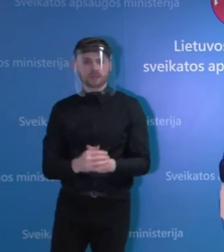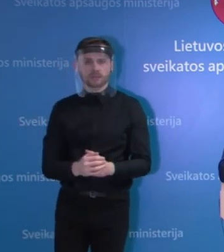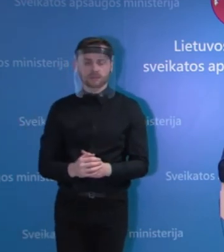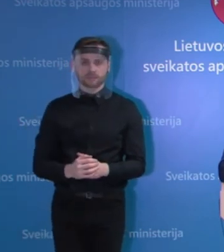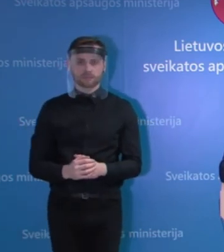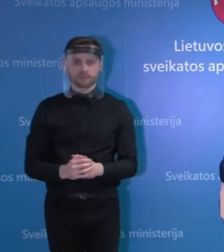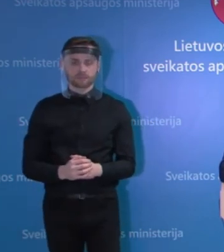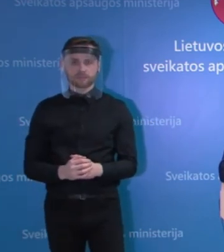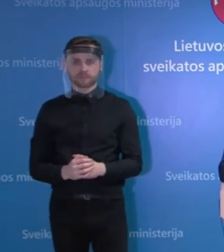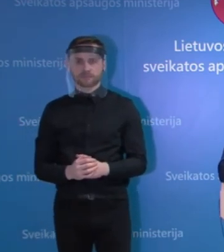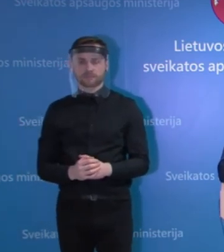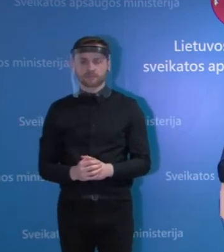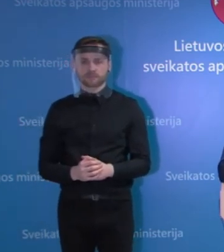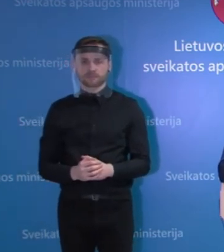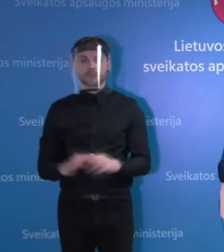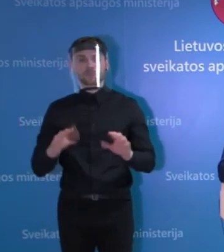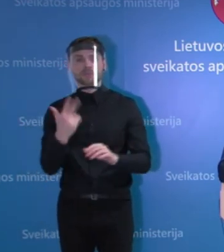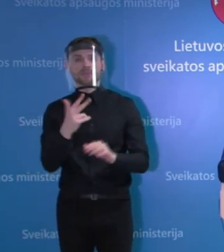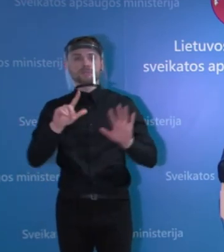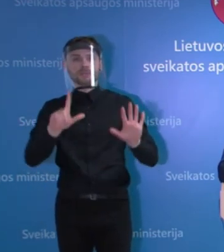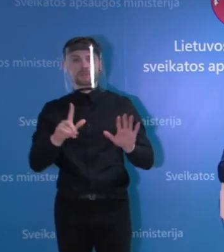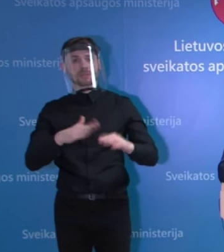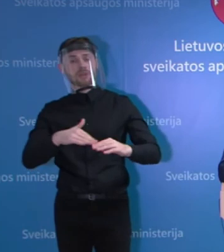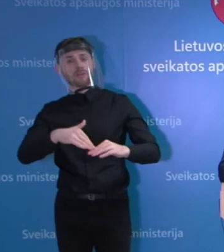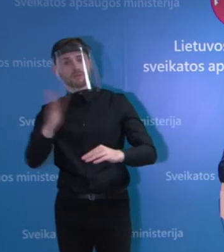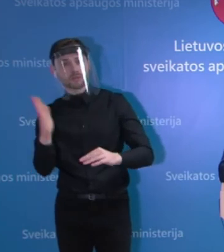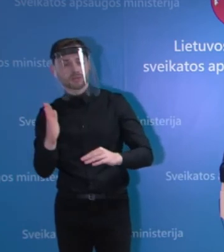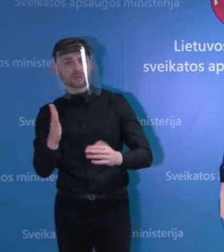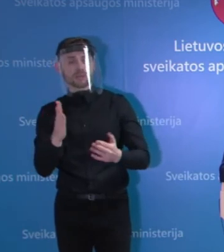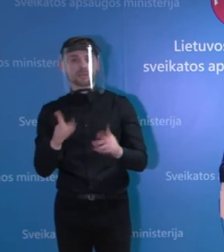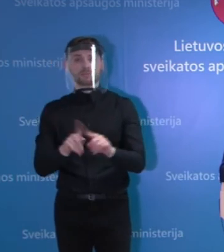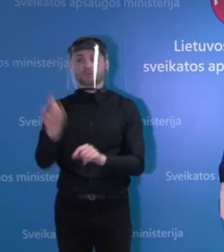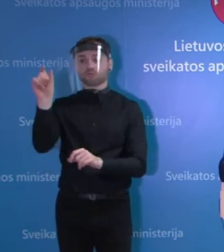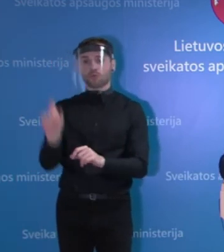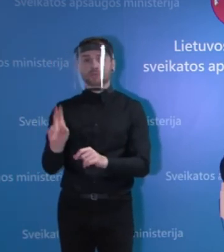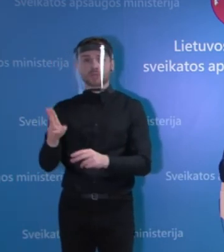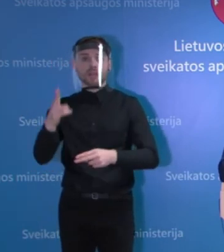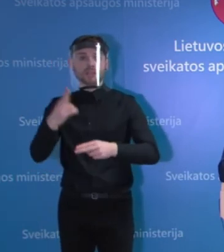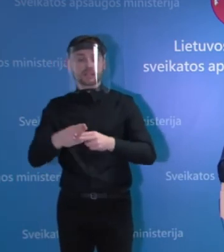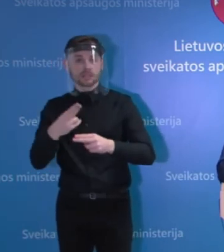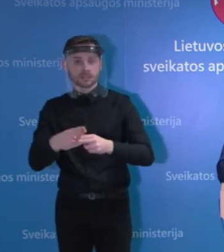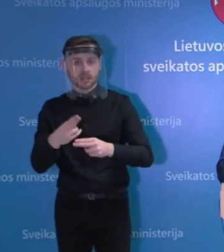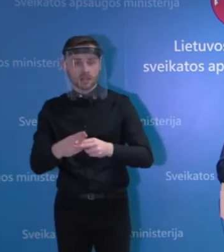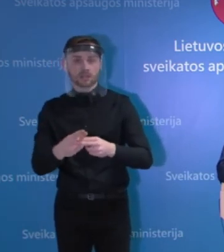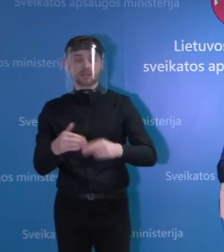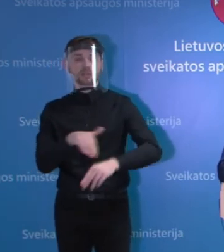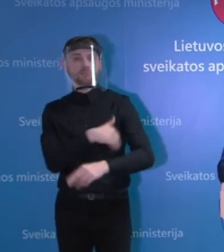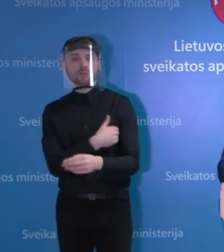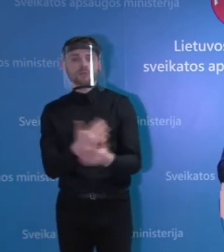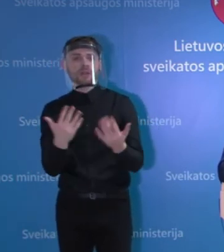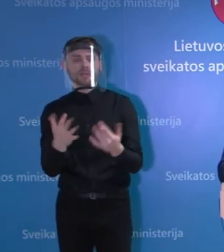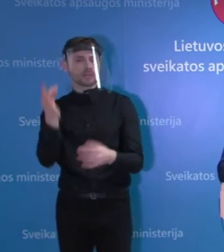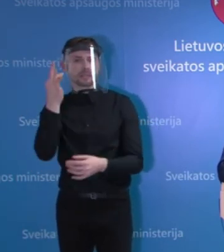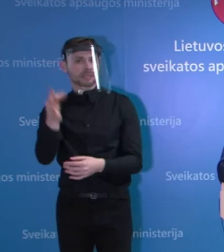temperatūra yra didesnė nei 37 laipsnį. Ir ar nesergantis, bet aukštesnė nei rekomenduojama temperatūrį